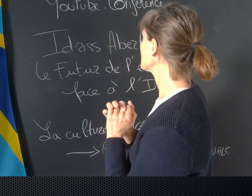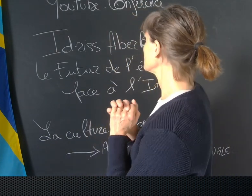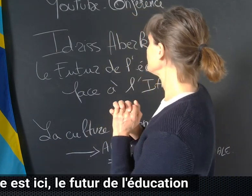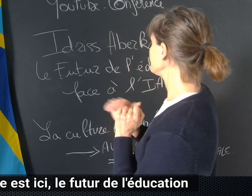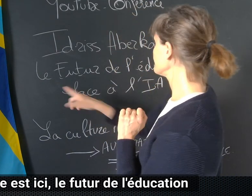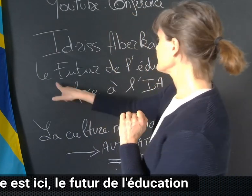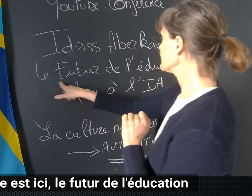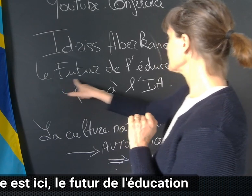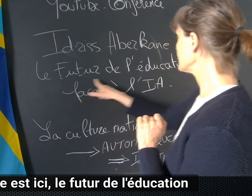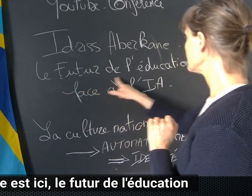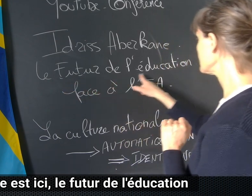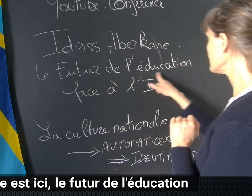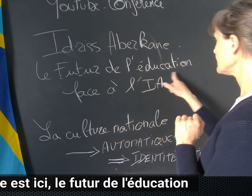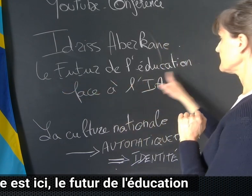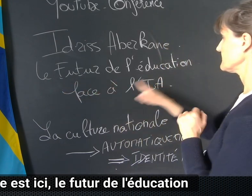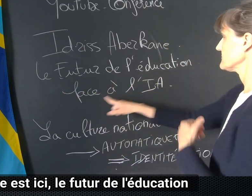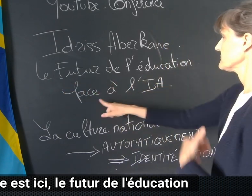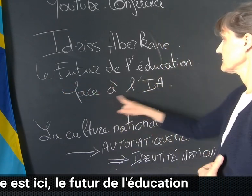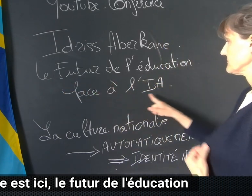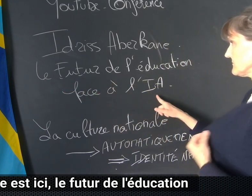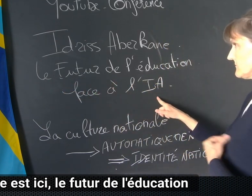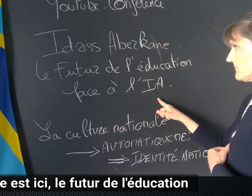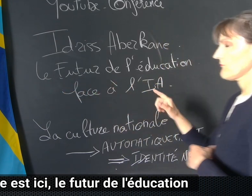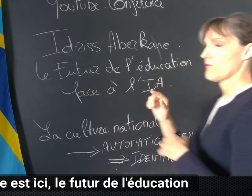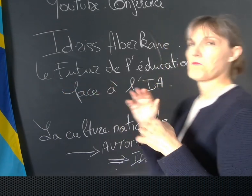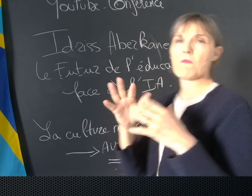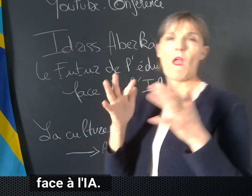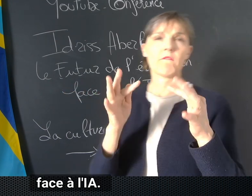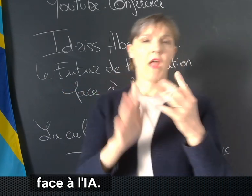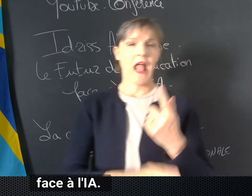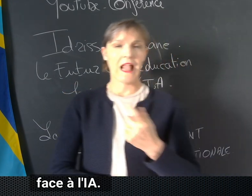Le thème est ici, le futur de l'éducation face à l'IA.